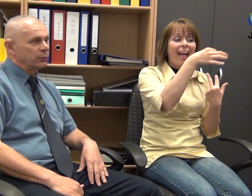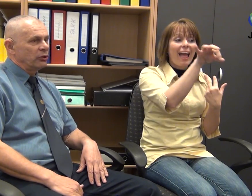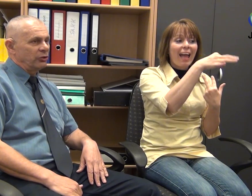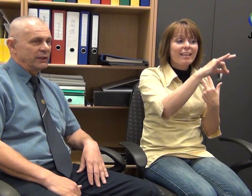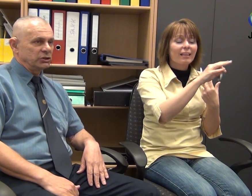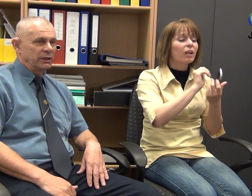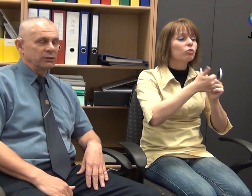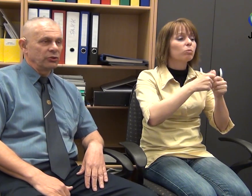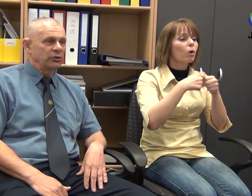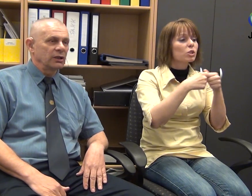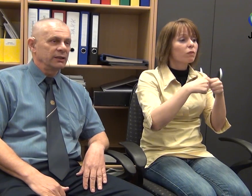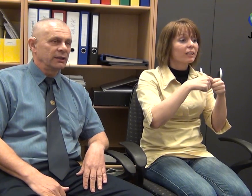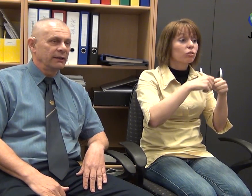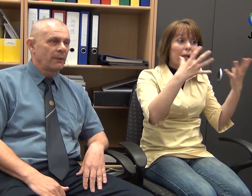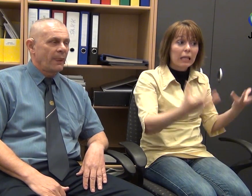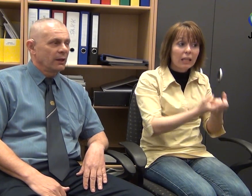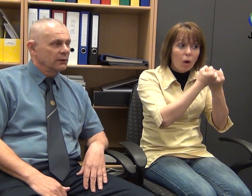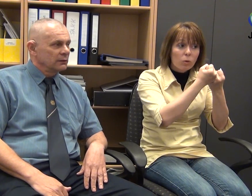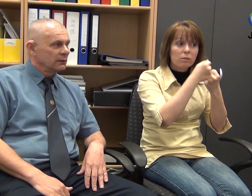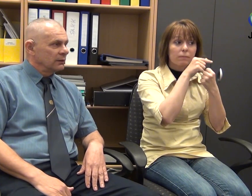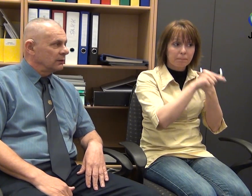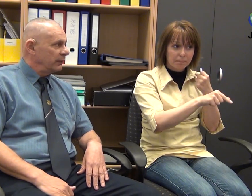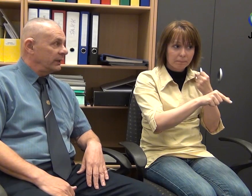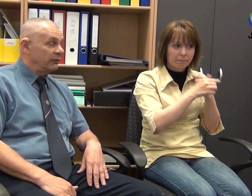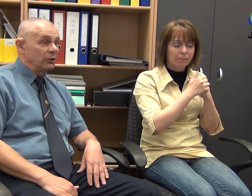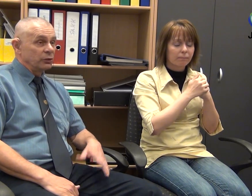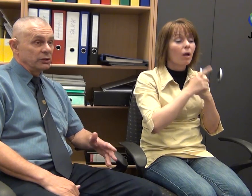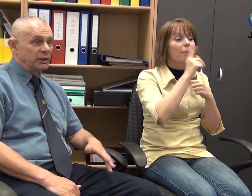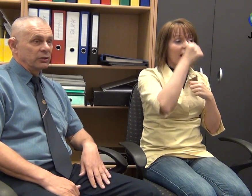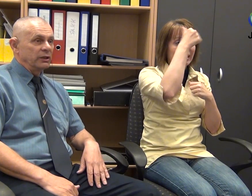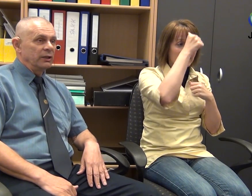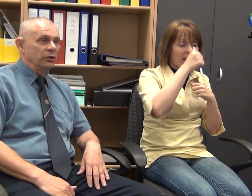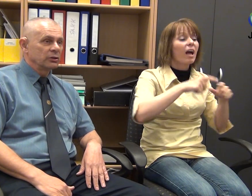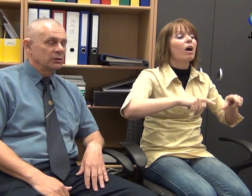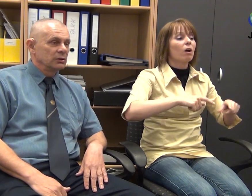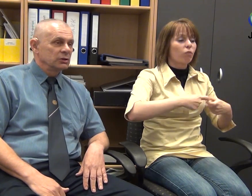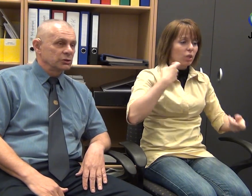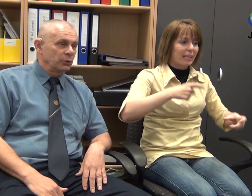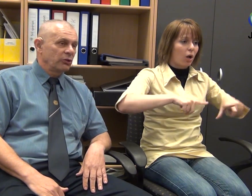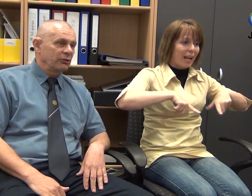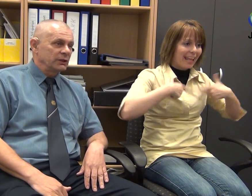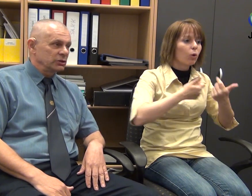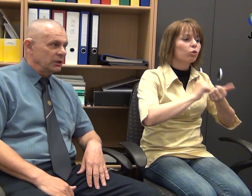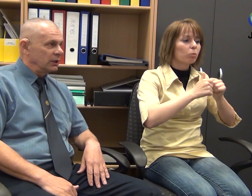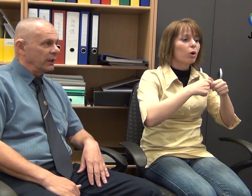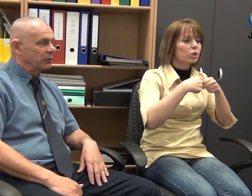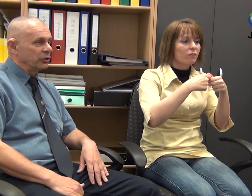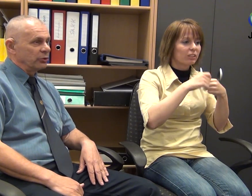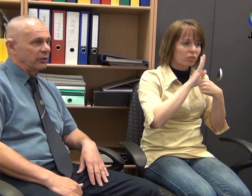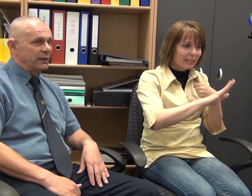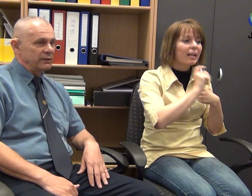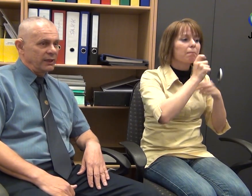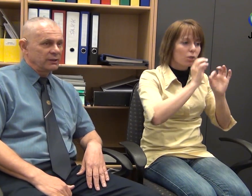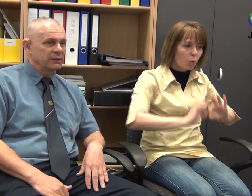sportszövetséget hoztak létre, mely neve a Fogyatétkörérők Sportszövetségének